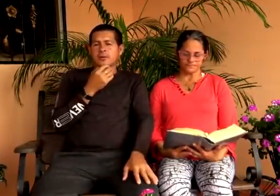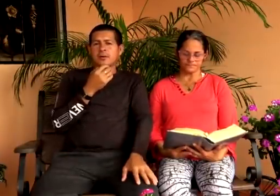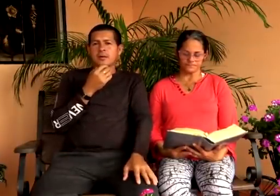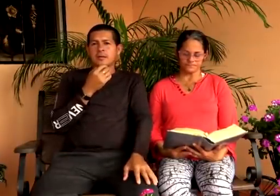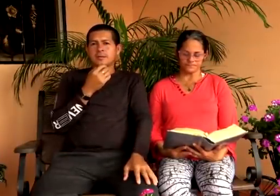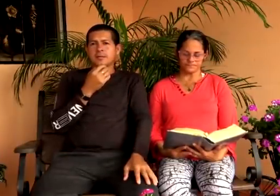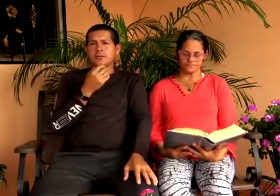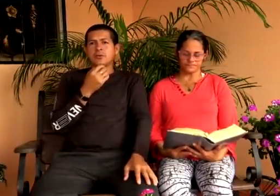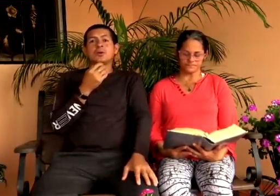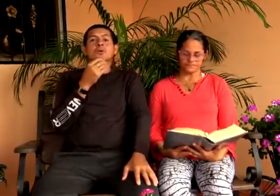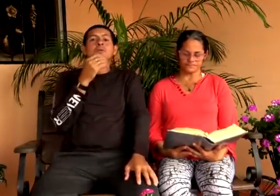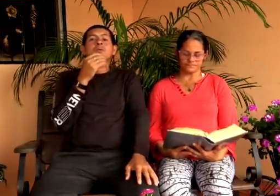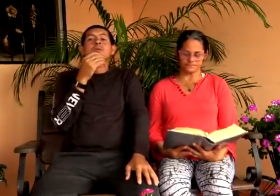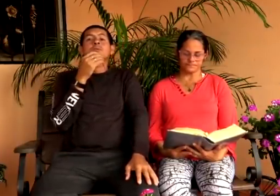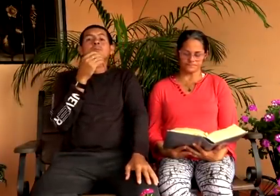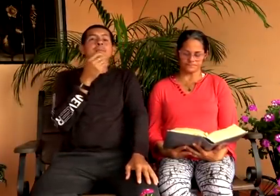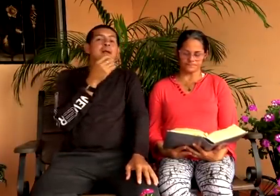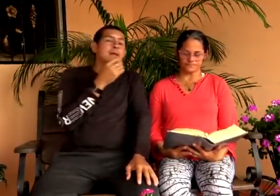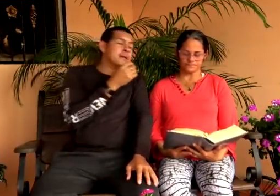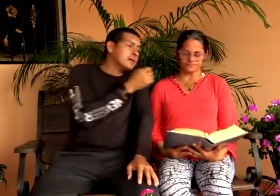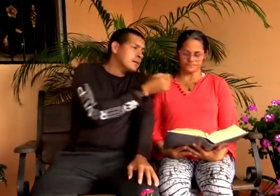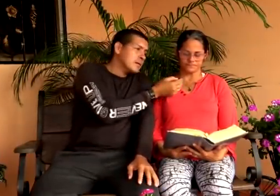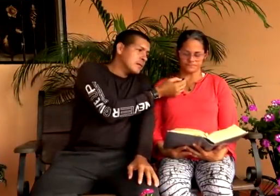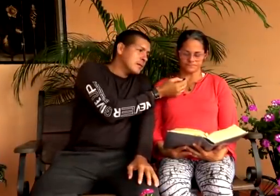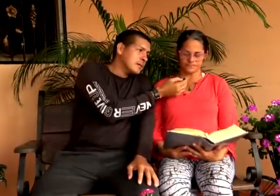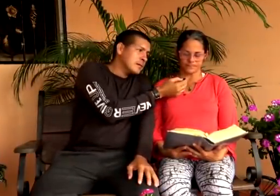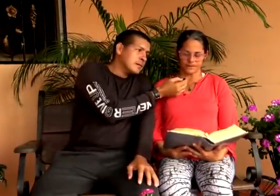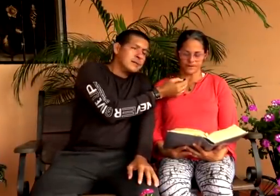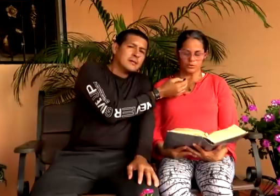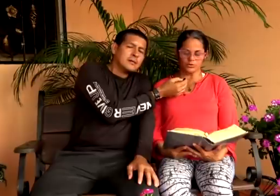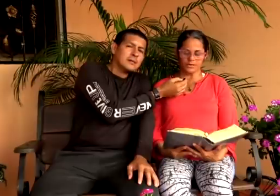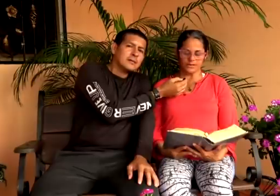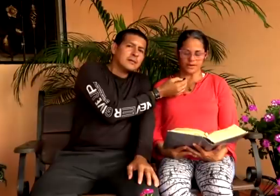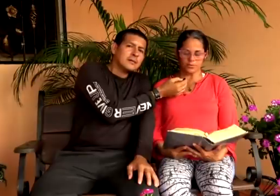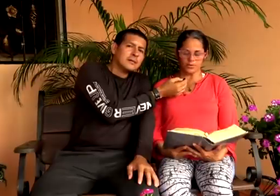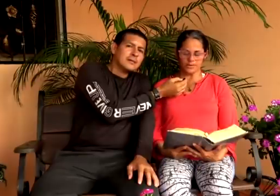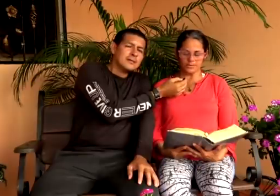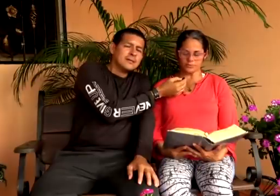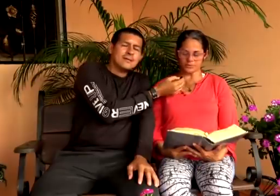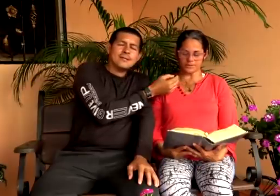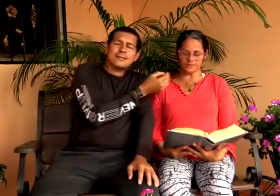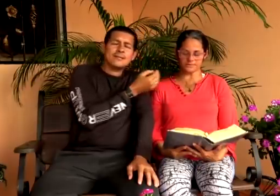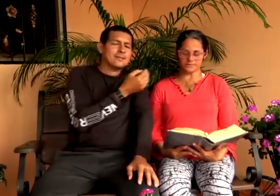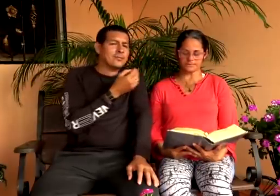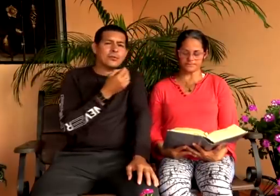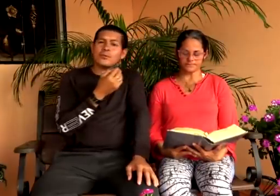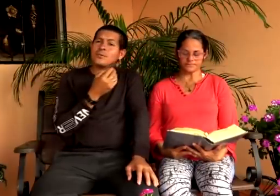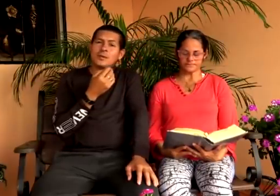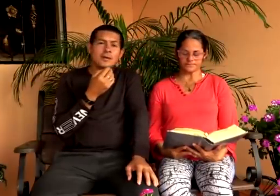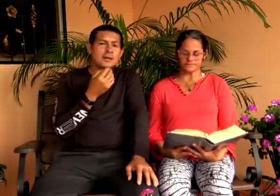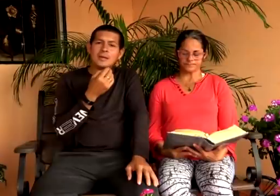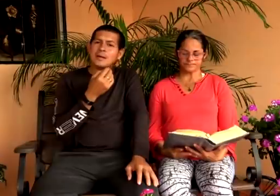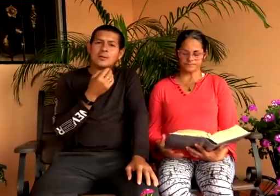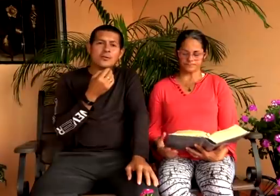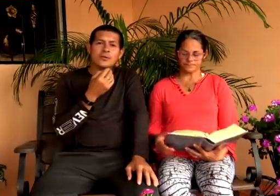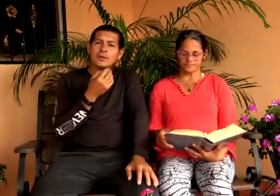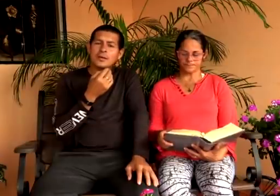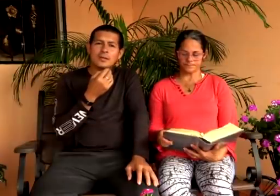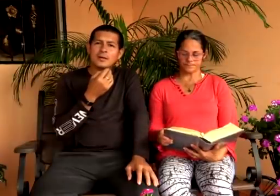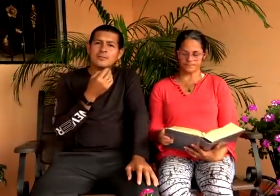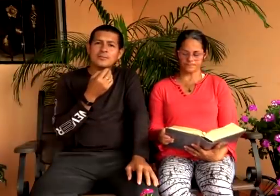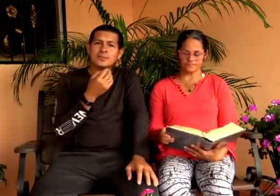pesicola del cierto, mi palabra no tiene acogida en ustedes. No tiene